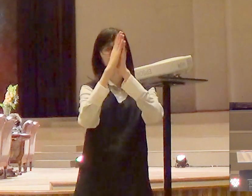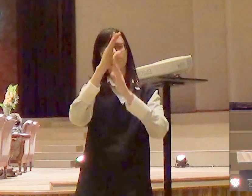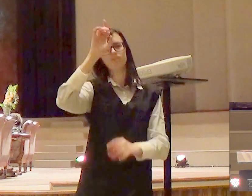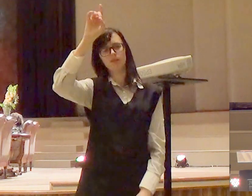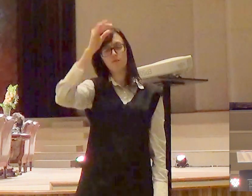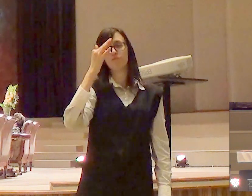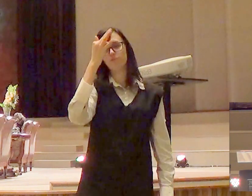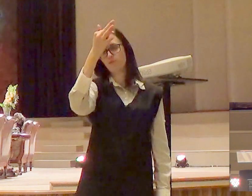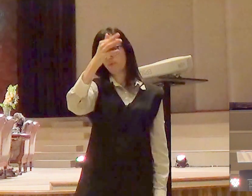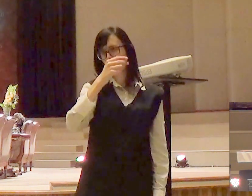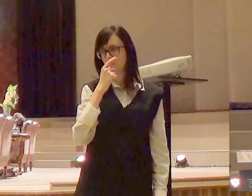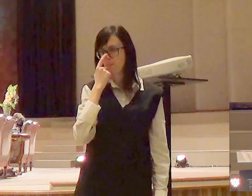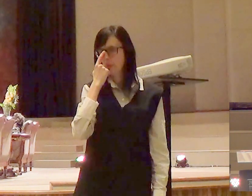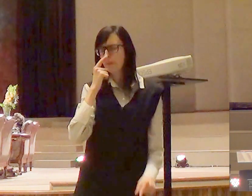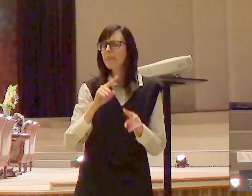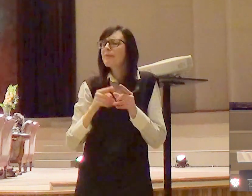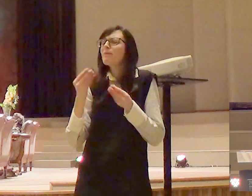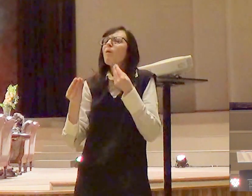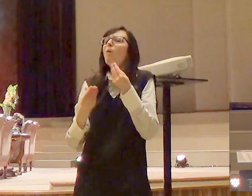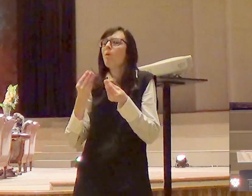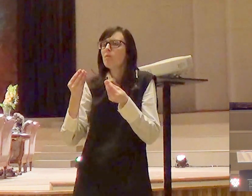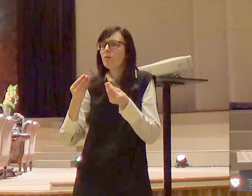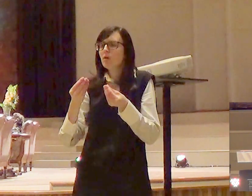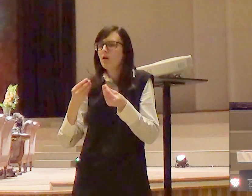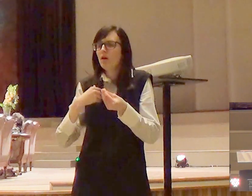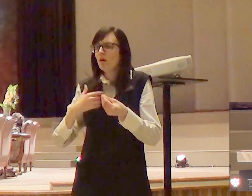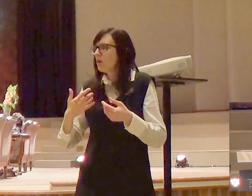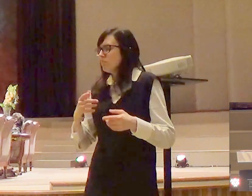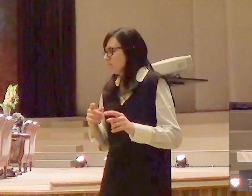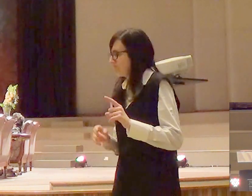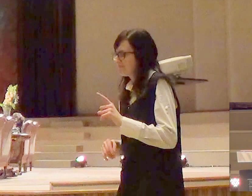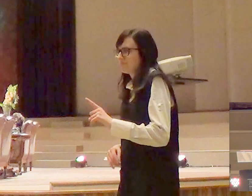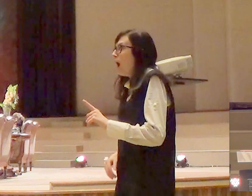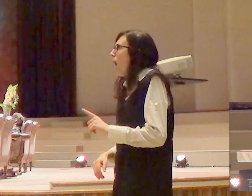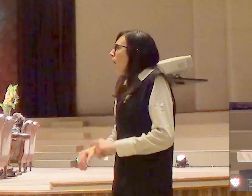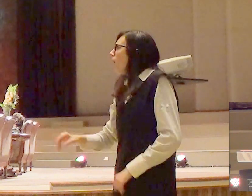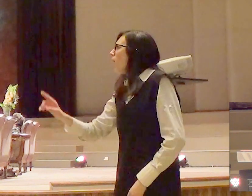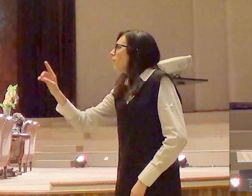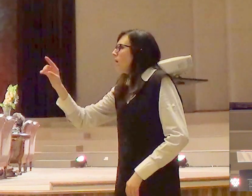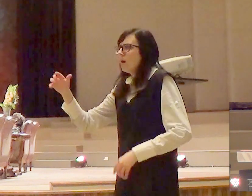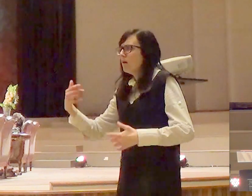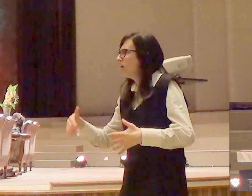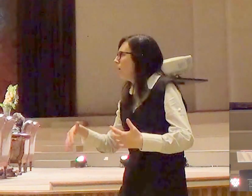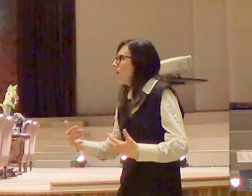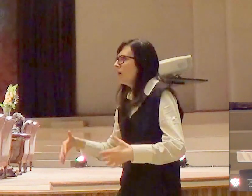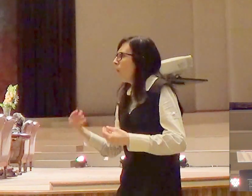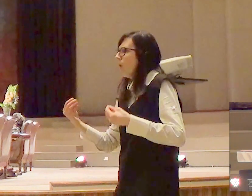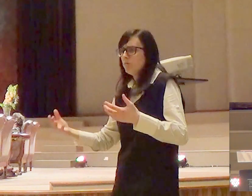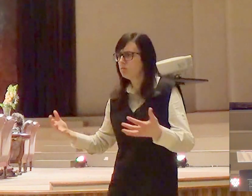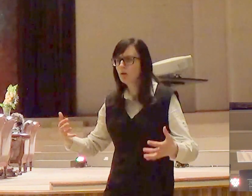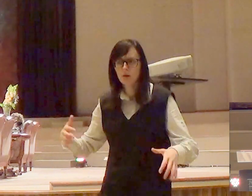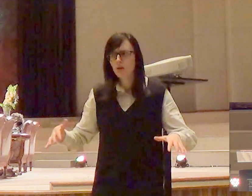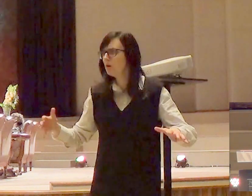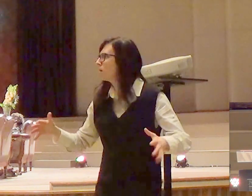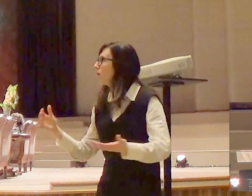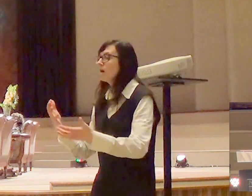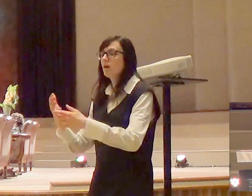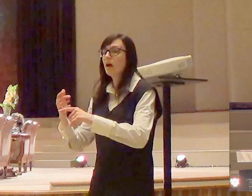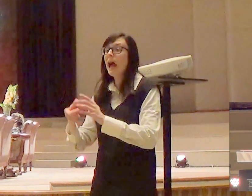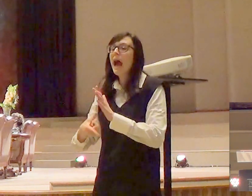e a única maneira de a gente estar preparado para esse dia quando a gente se rende ao senhor aqui nessa terra e quando